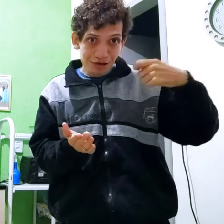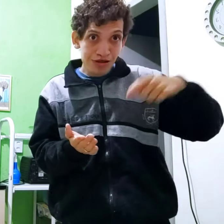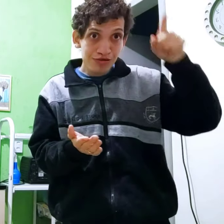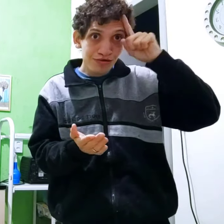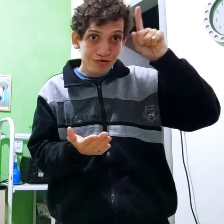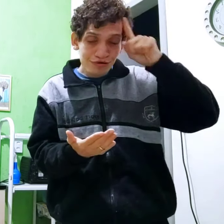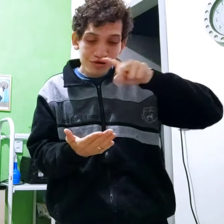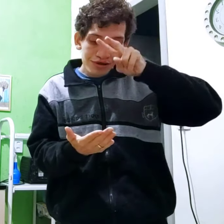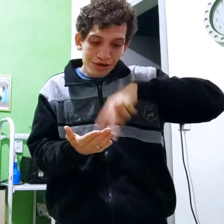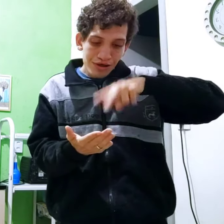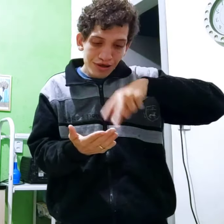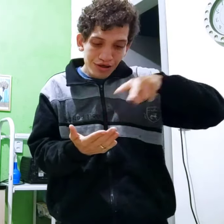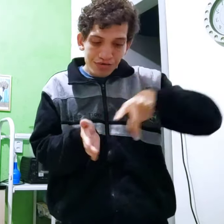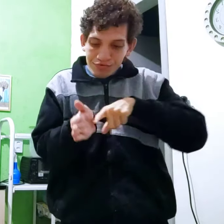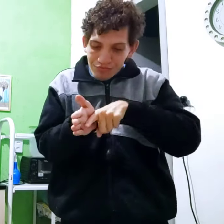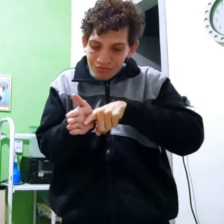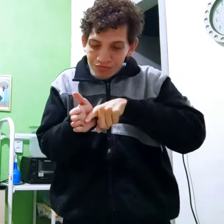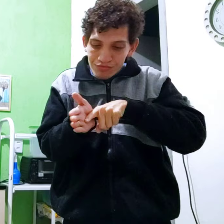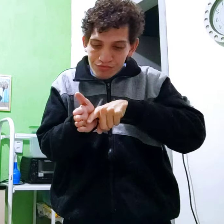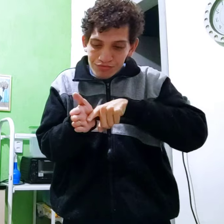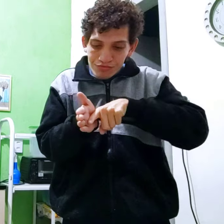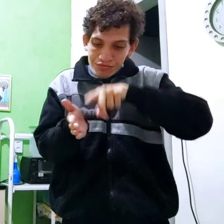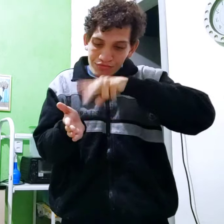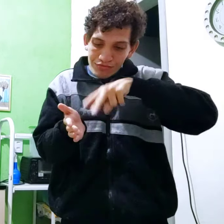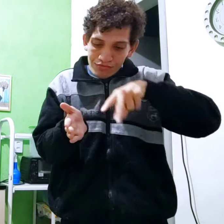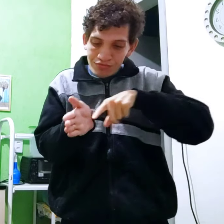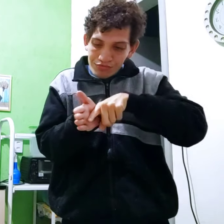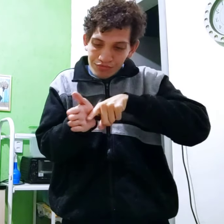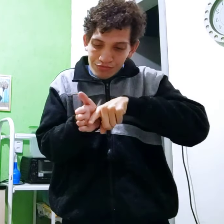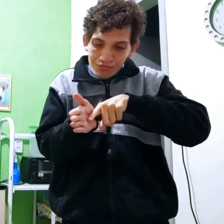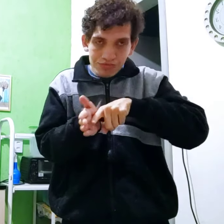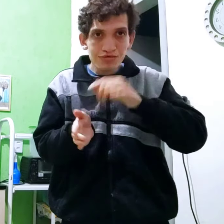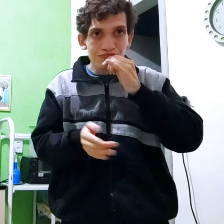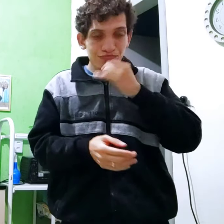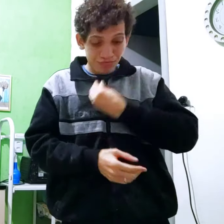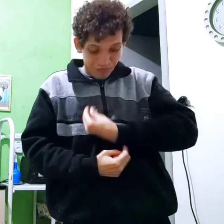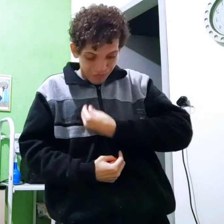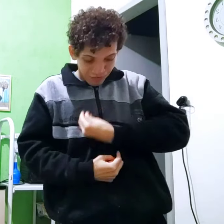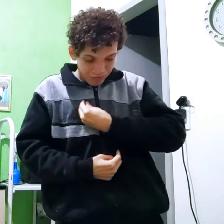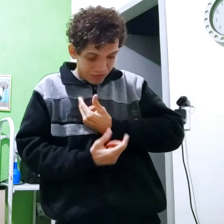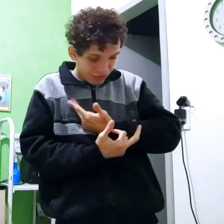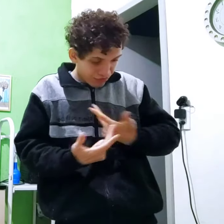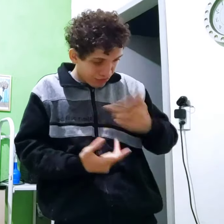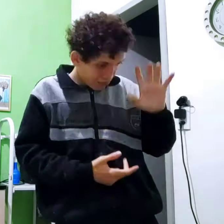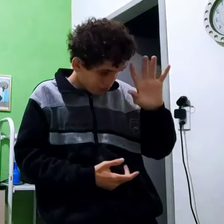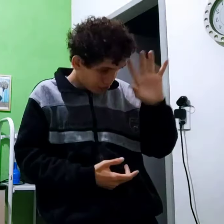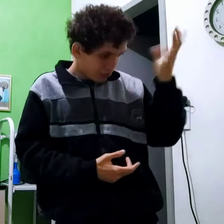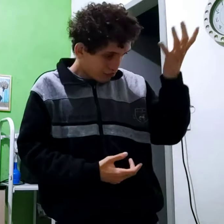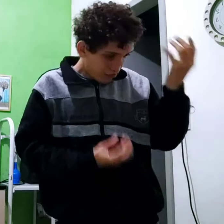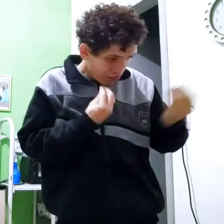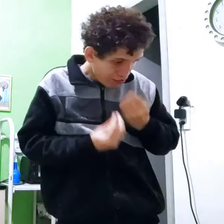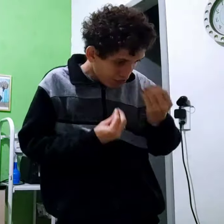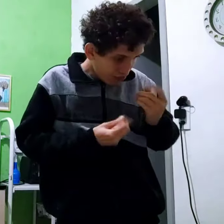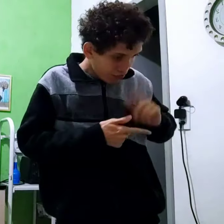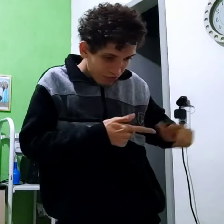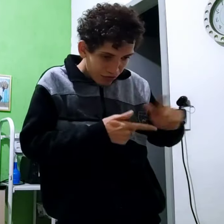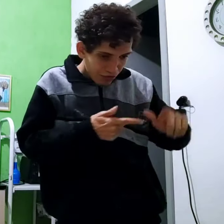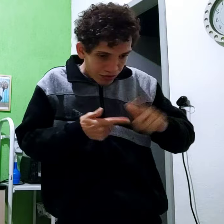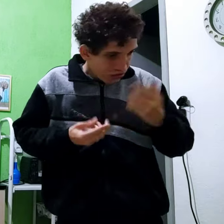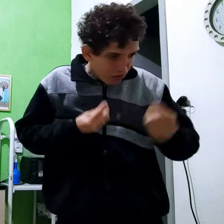Vocês precisam Todo dia Ler Examinar Ler Pesquisar A vida Coisa resolver